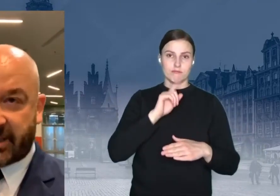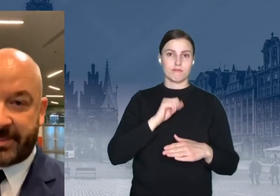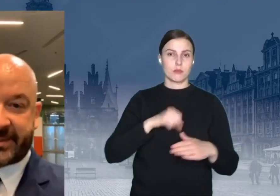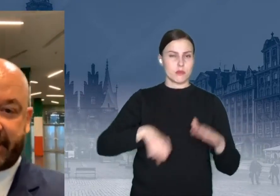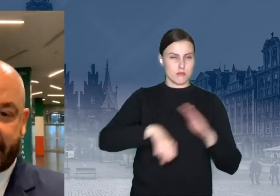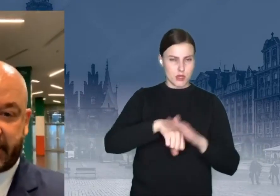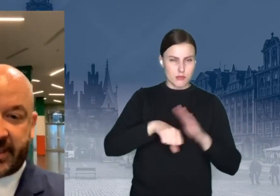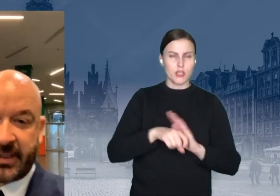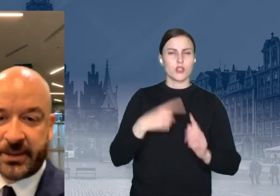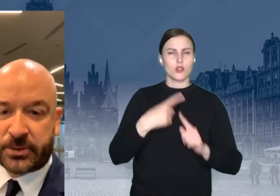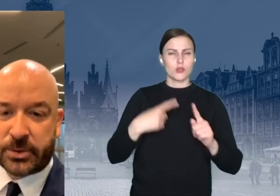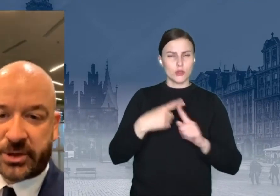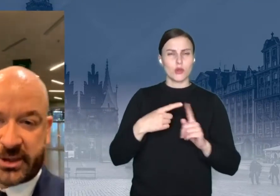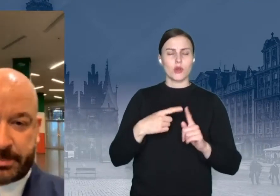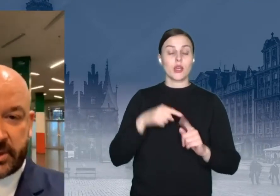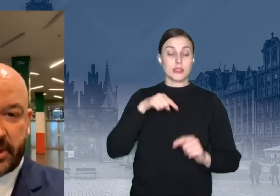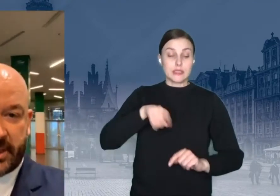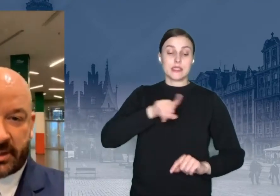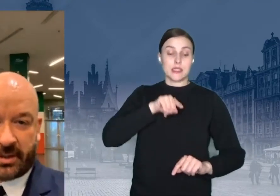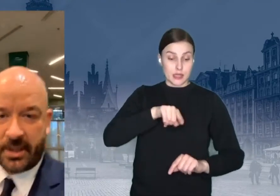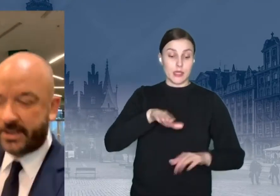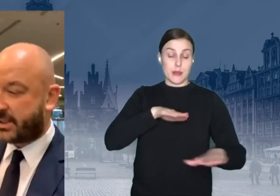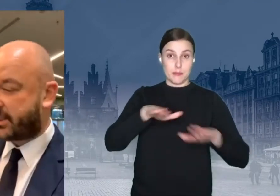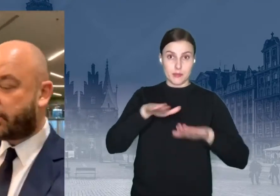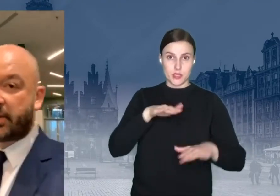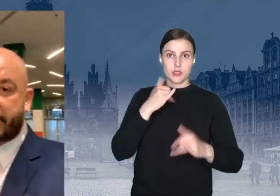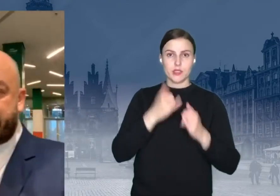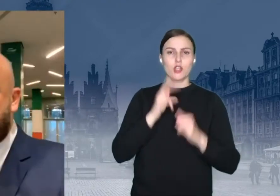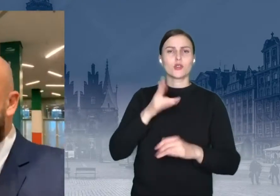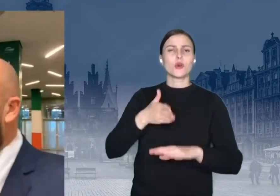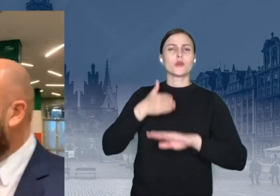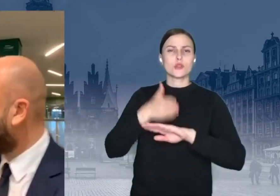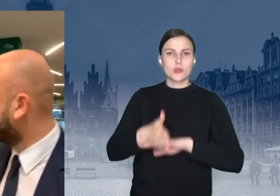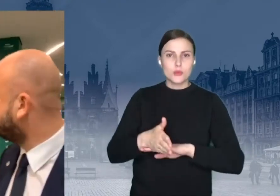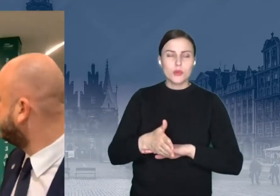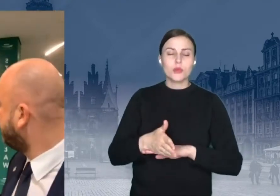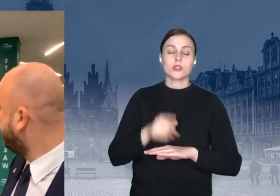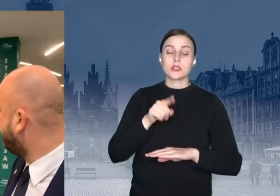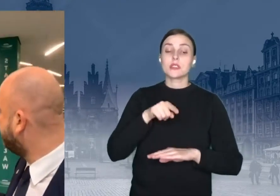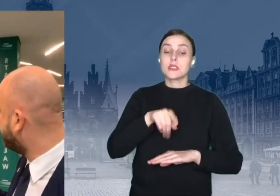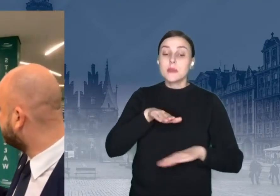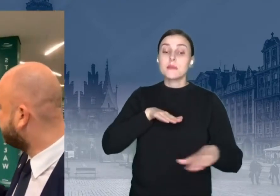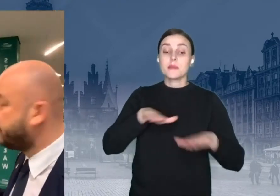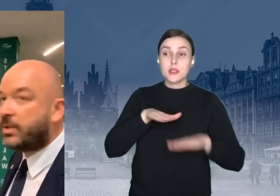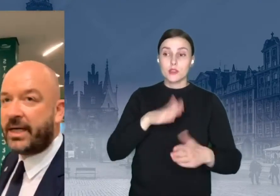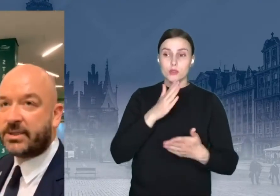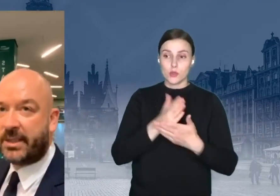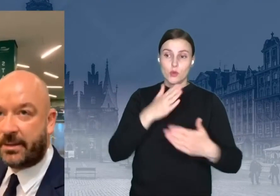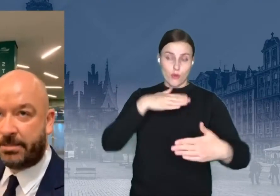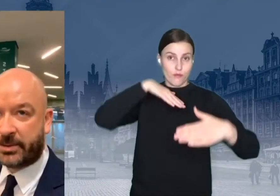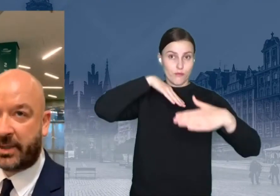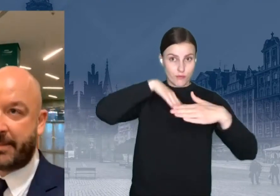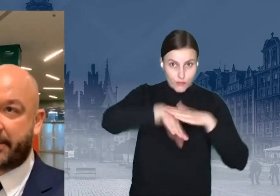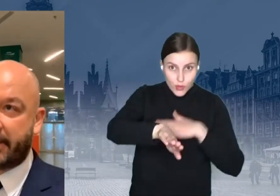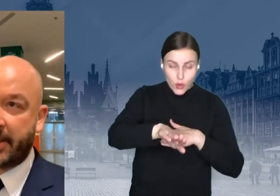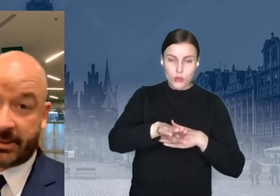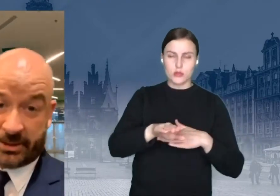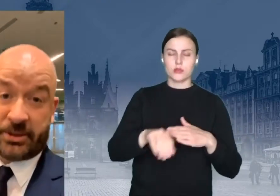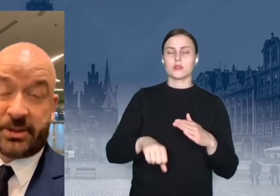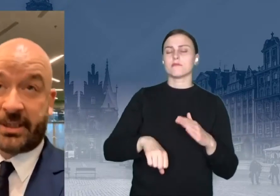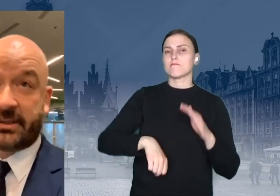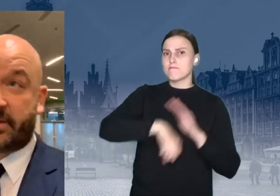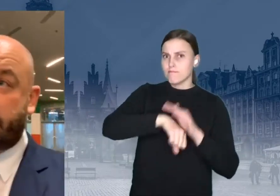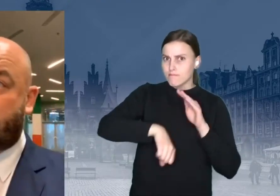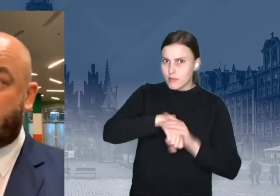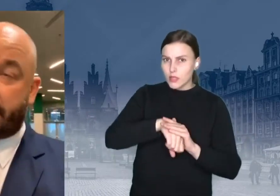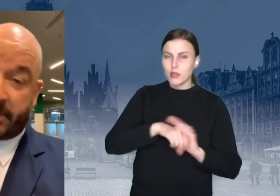w tą sytuację. Z tego miejsca właśnie, ci, którzy się spóźnili, to niech żałują. Z tego miejsca wychodzą piłkarze po to, aby